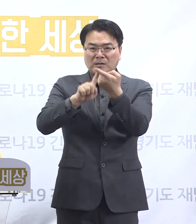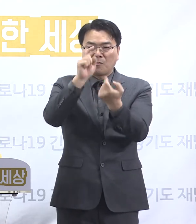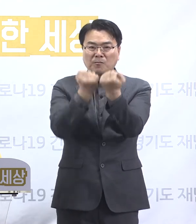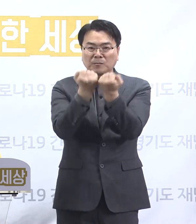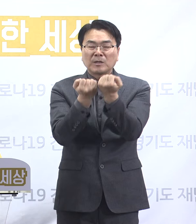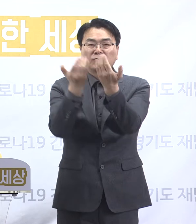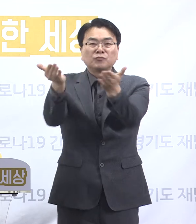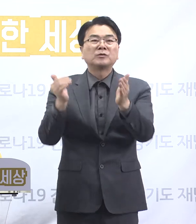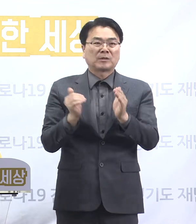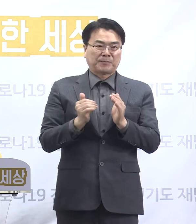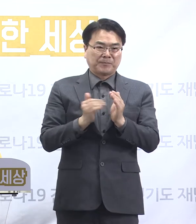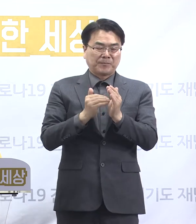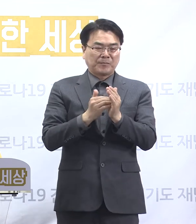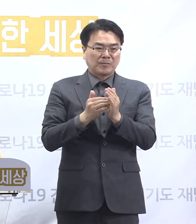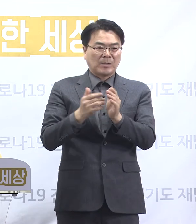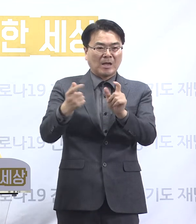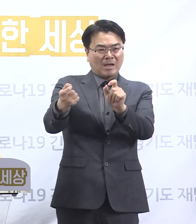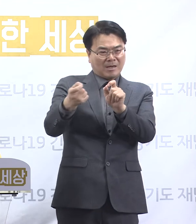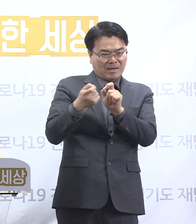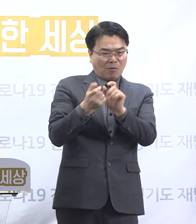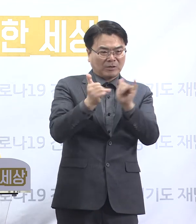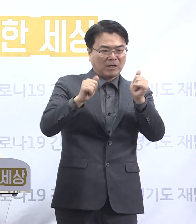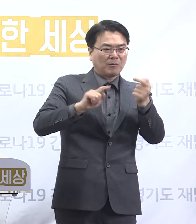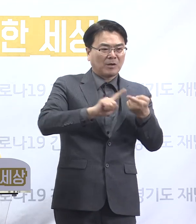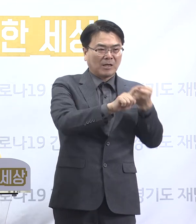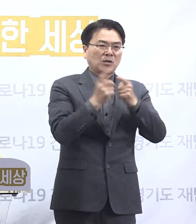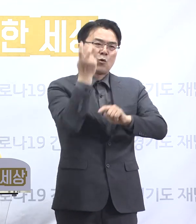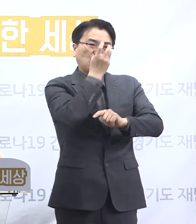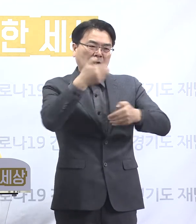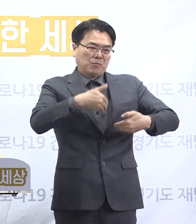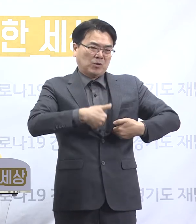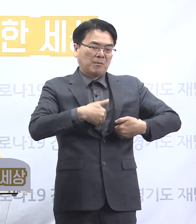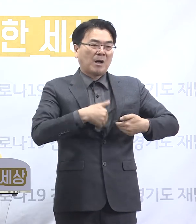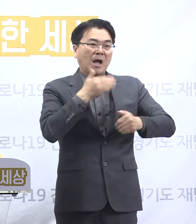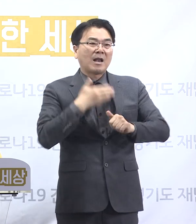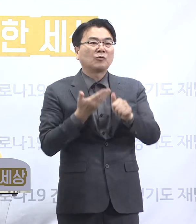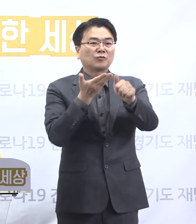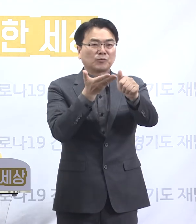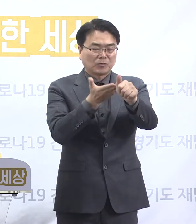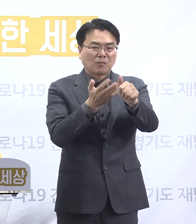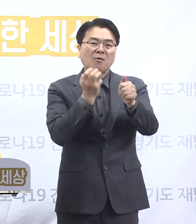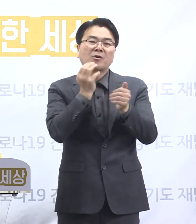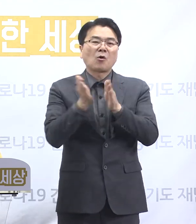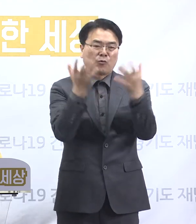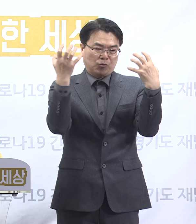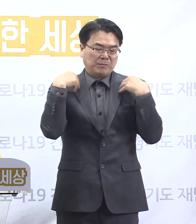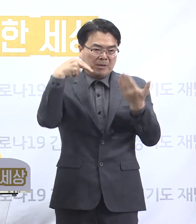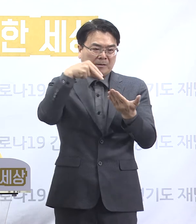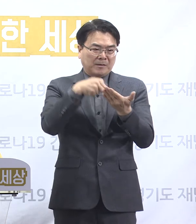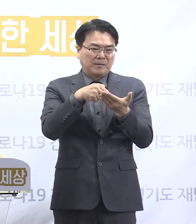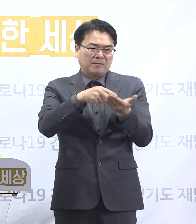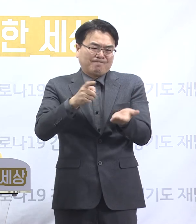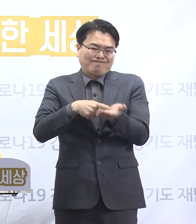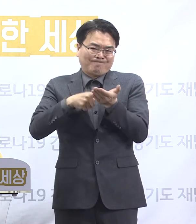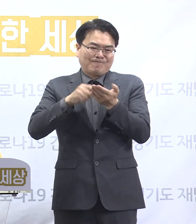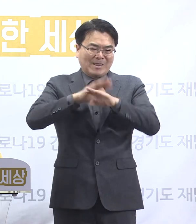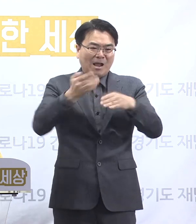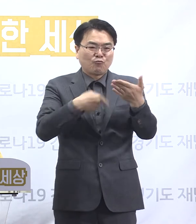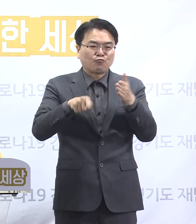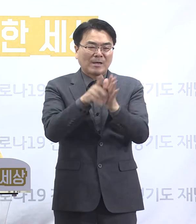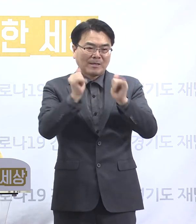전파하고 접촉자 등에 대한 조사를 요청하였으며 도 즉각 대응팀을 파견하여 감염 경로 및